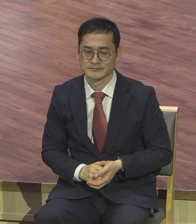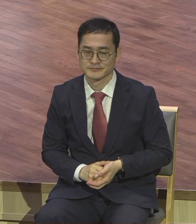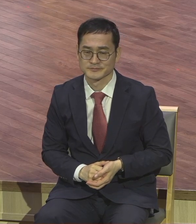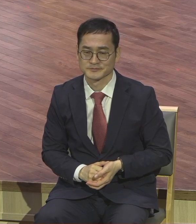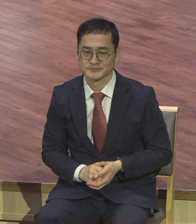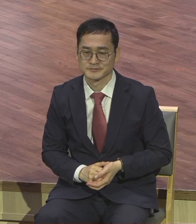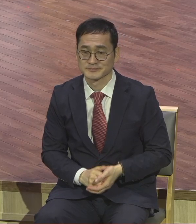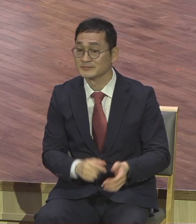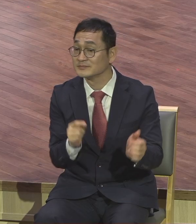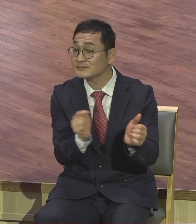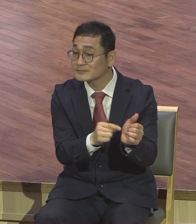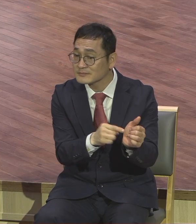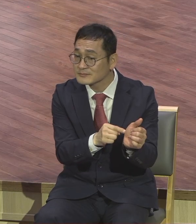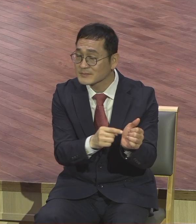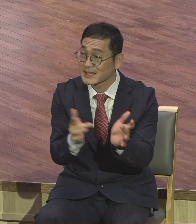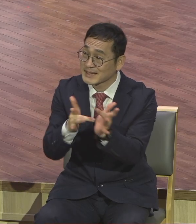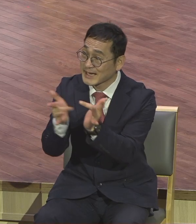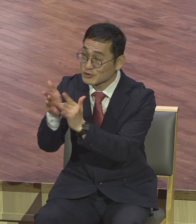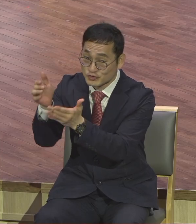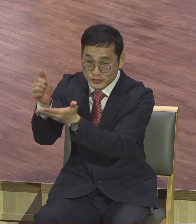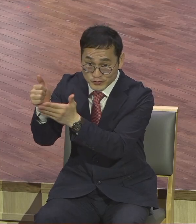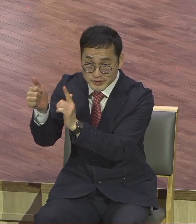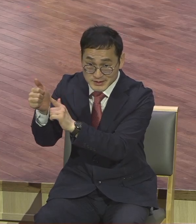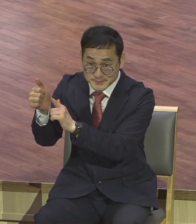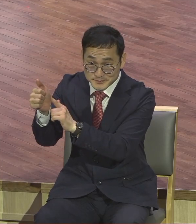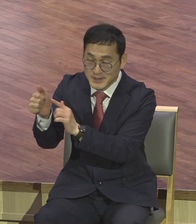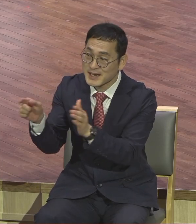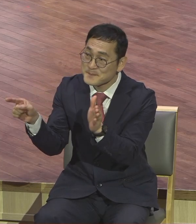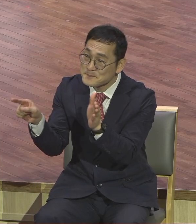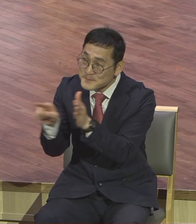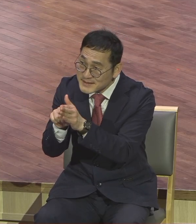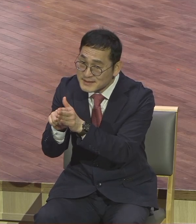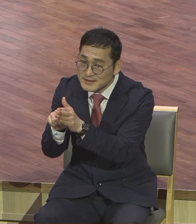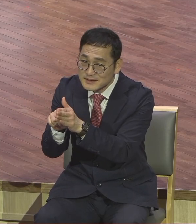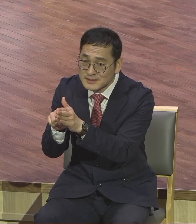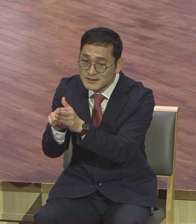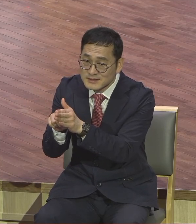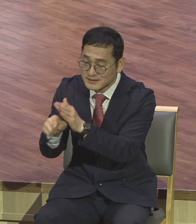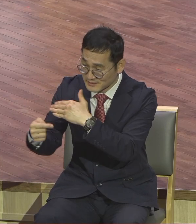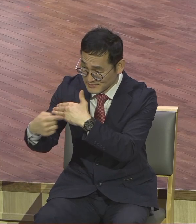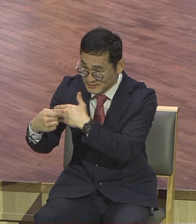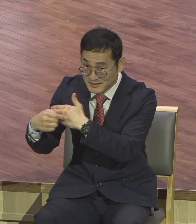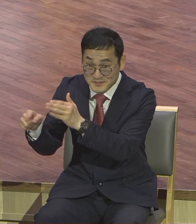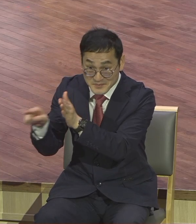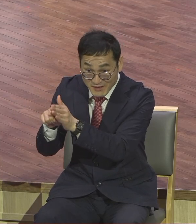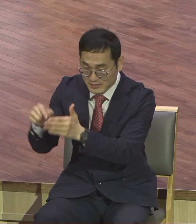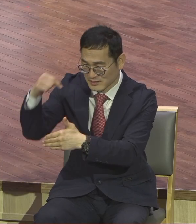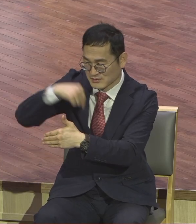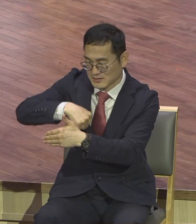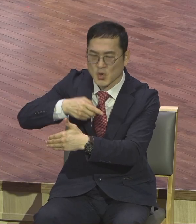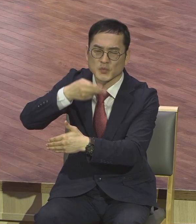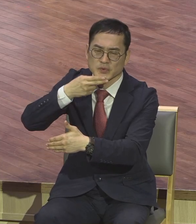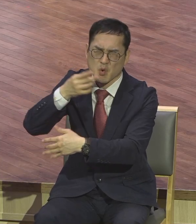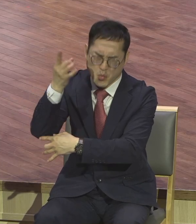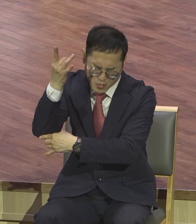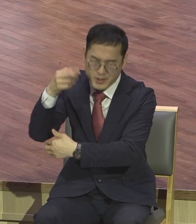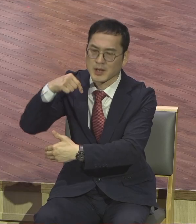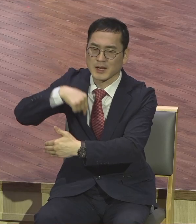그는 예수 그리스도를 믿는 참믿음이 처음부터 없었어요. 그걸 뭐라 그래요?